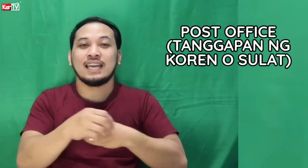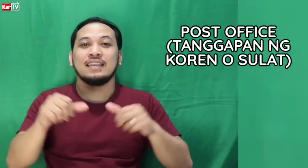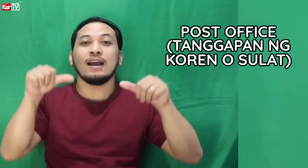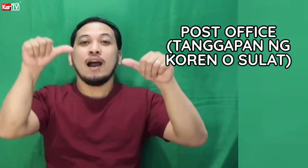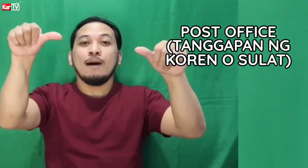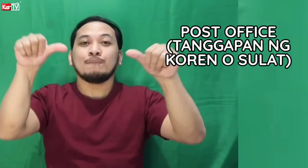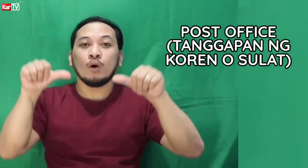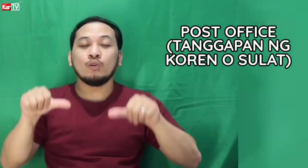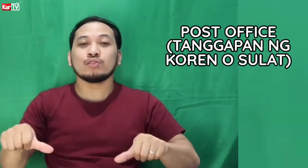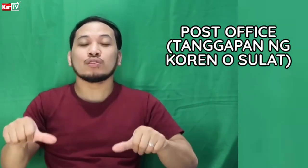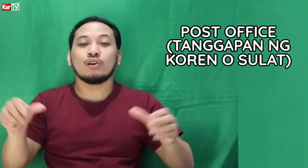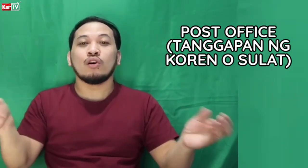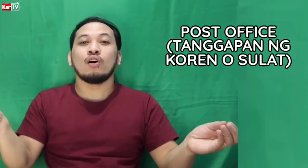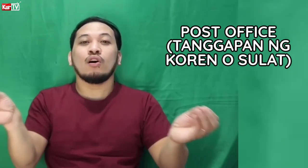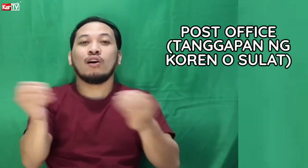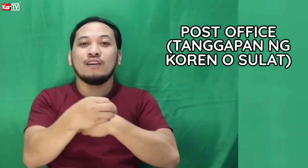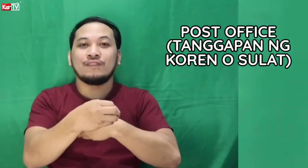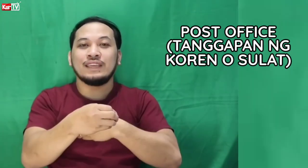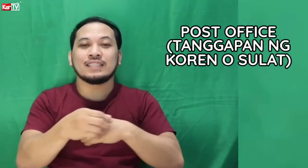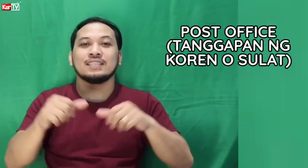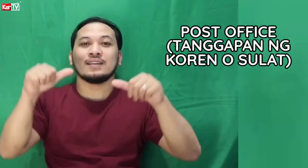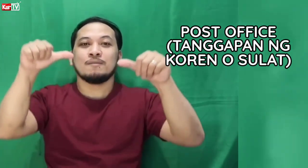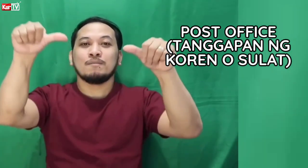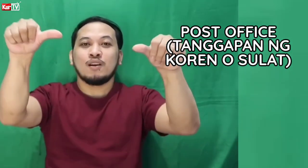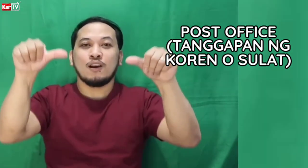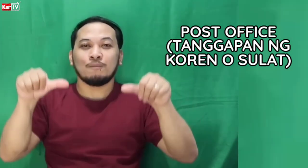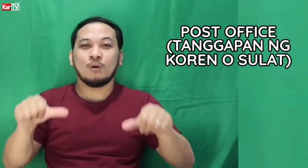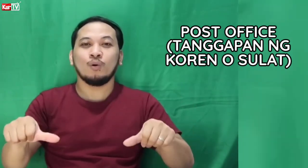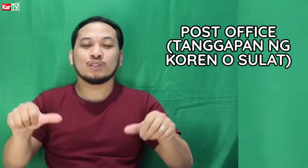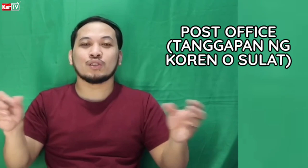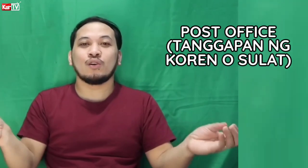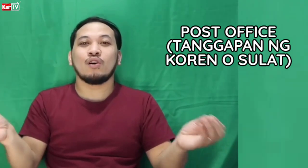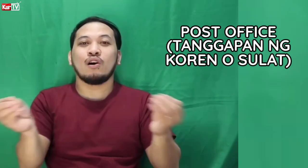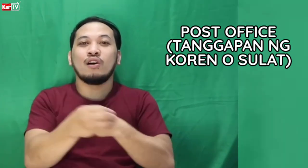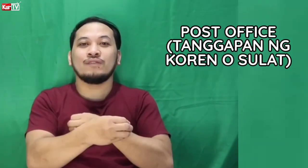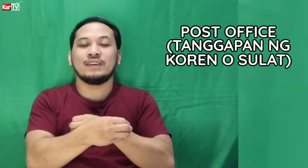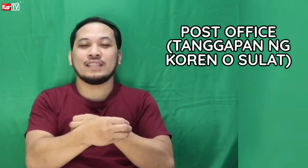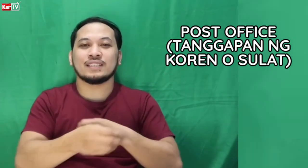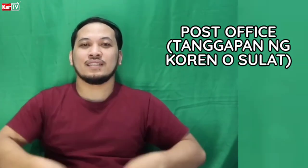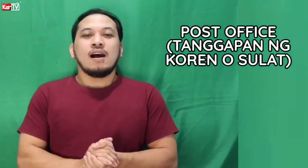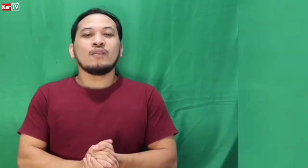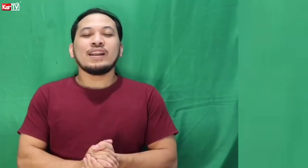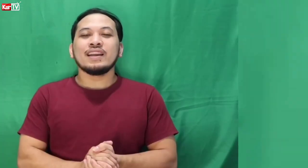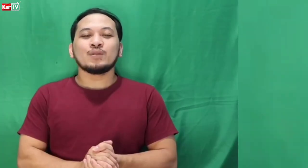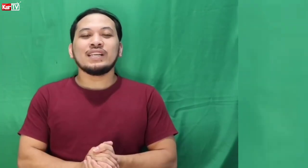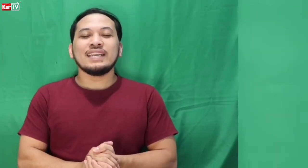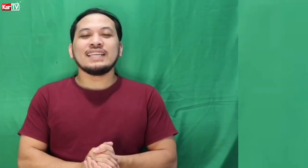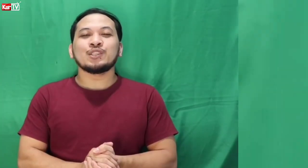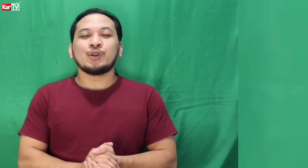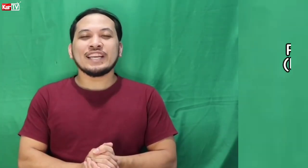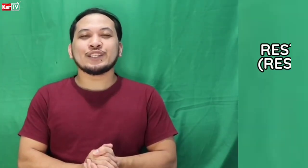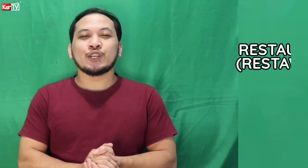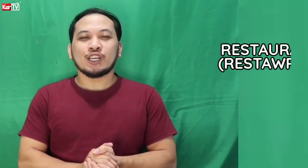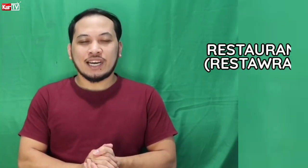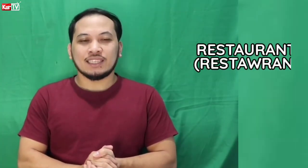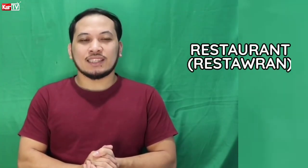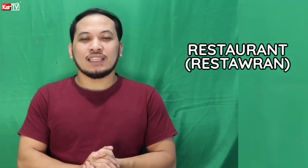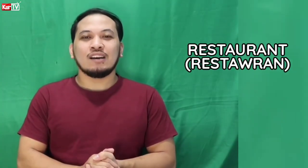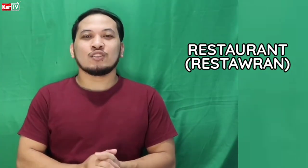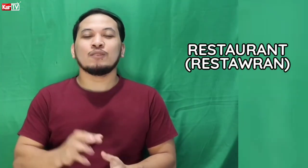Ayan. Post. Office. Post. Office. Our next word is Restaurant. So,